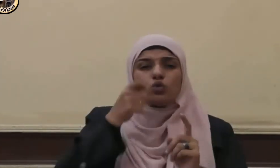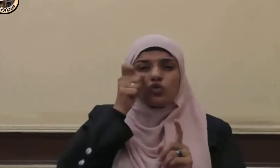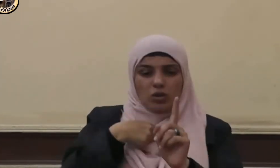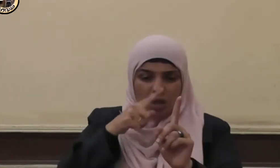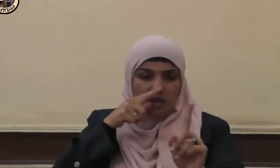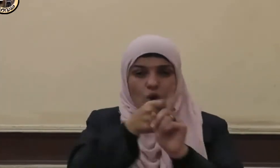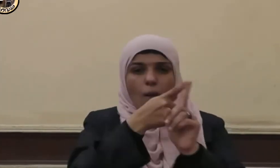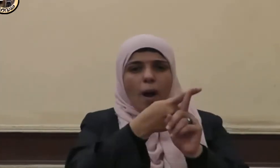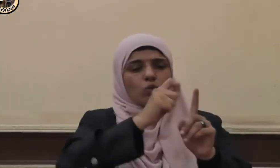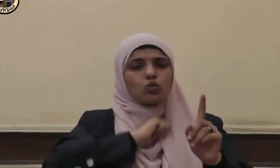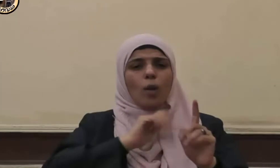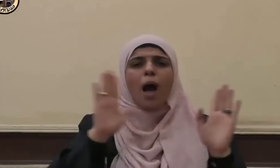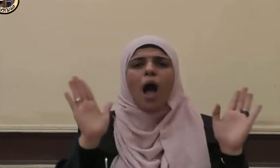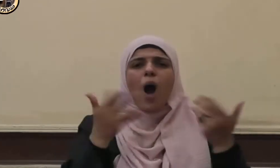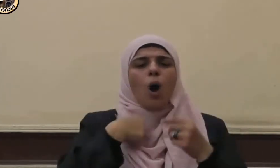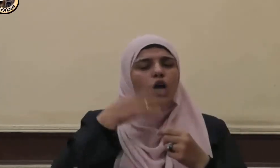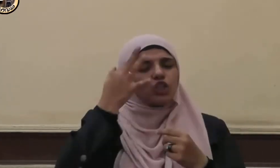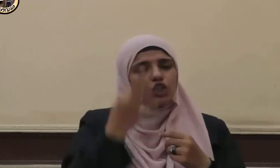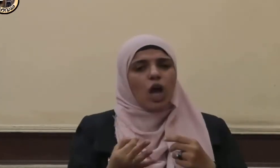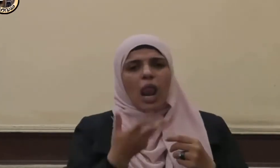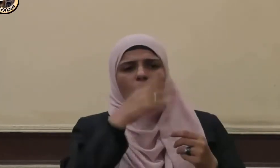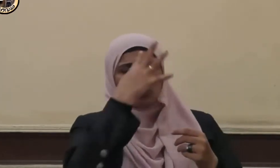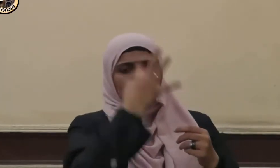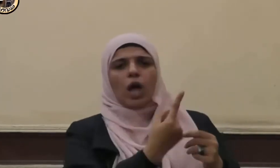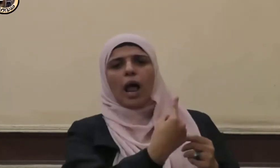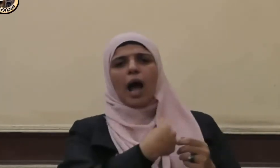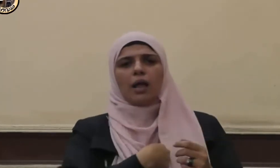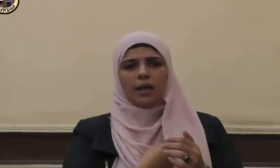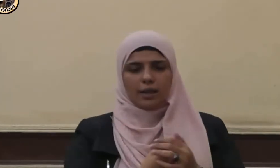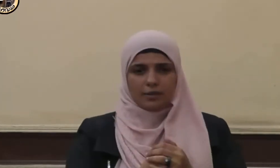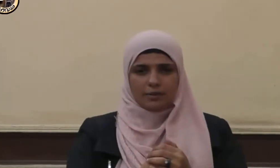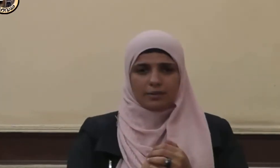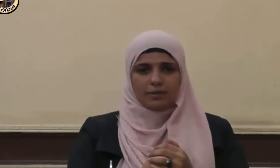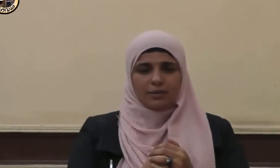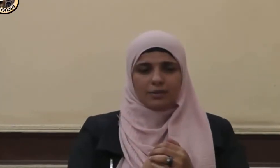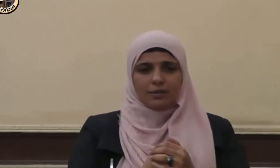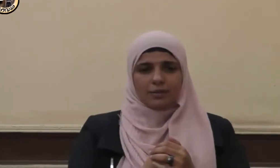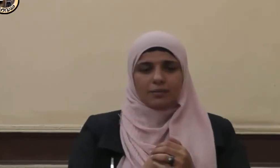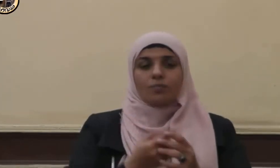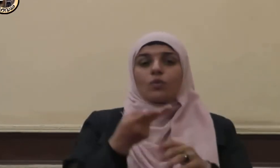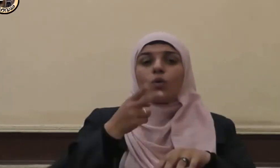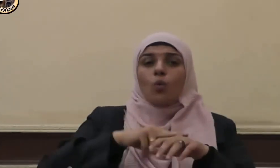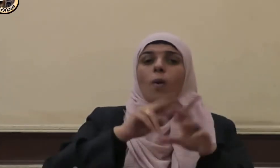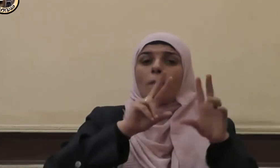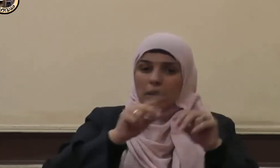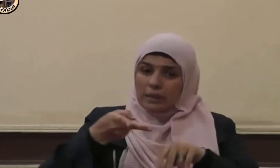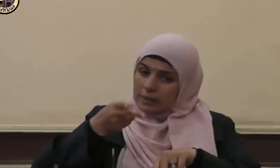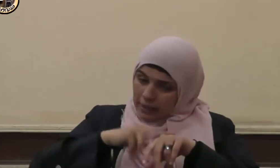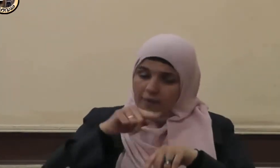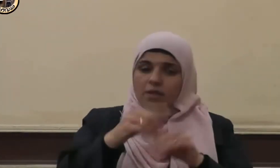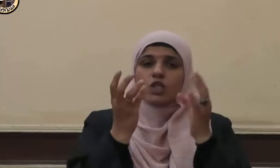أو أجهل أو يجهل عليه ومن أذكار دخول البيت